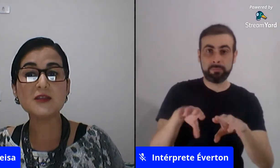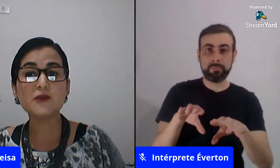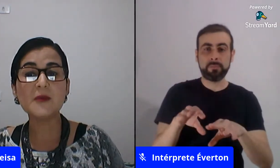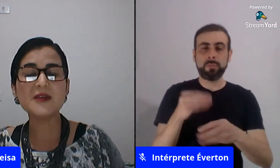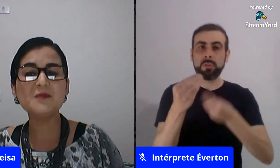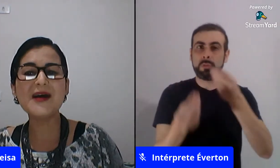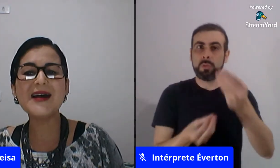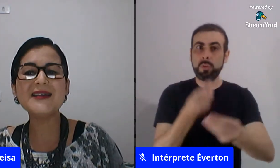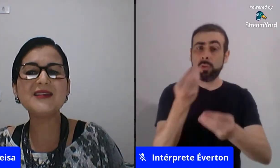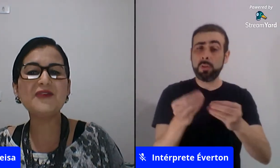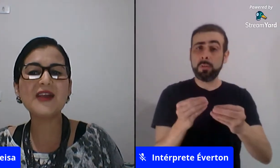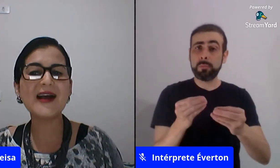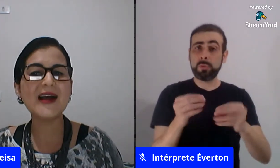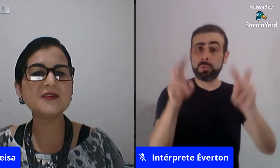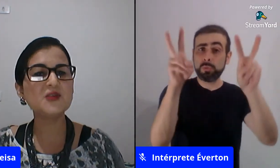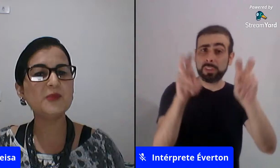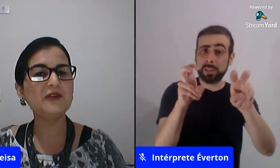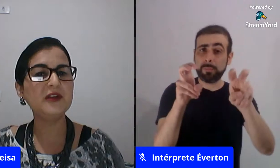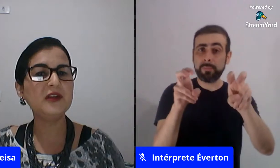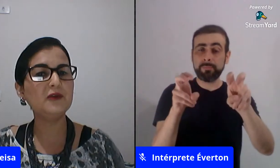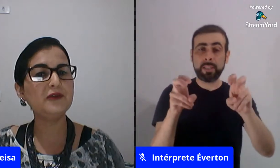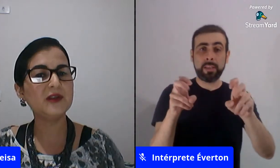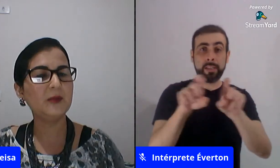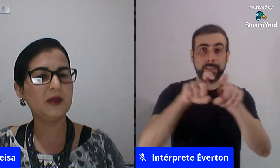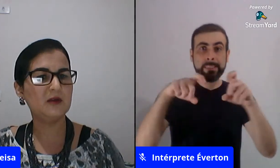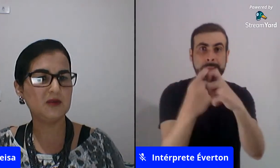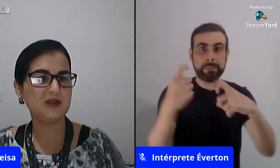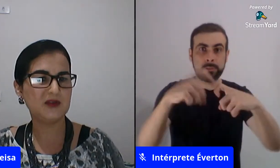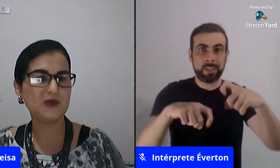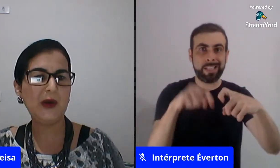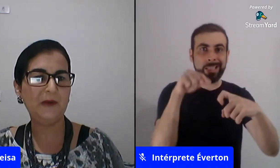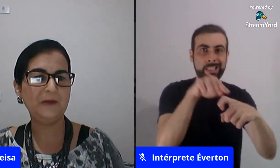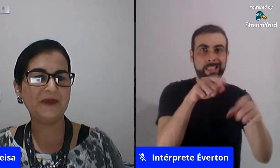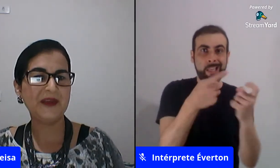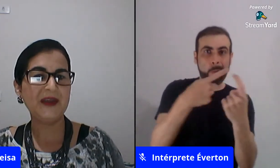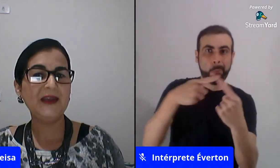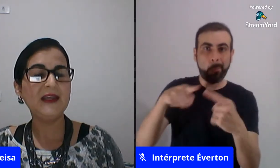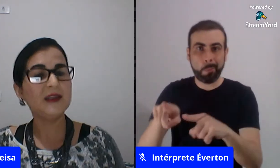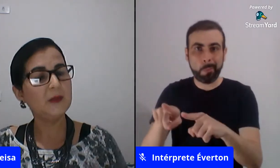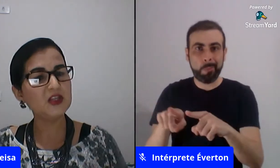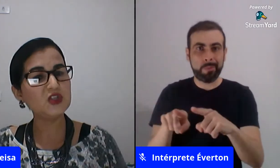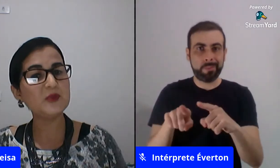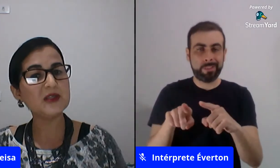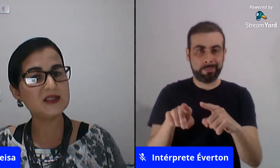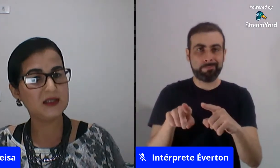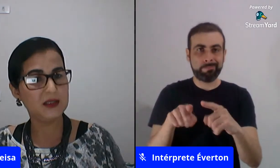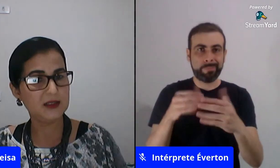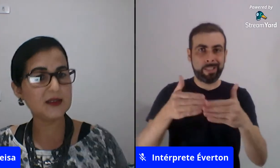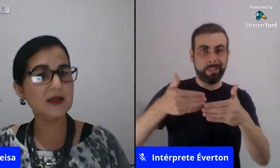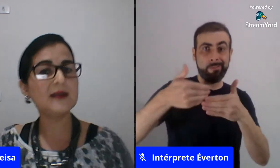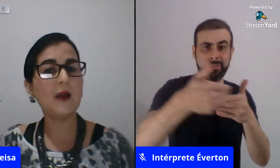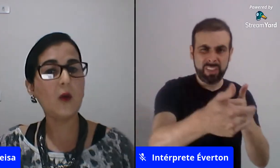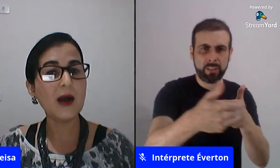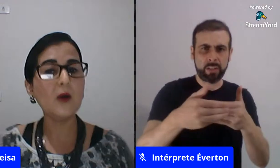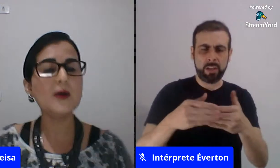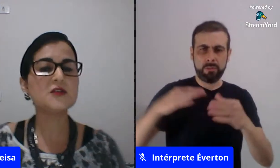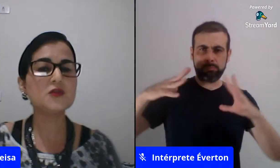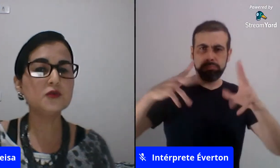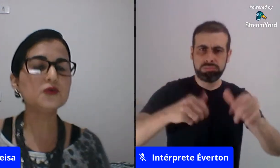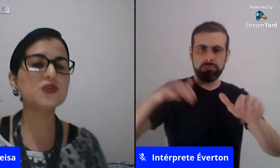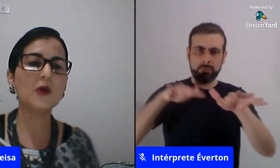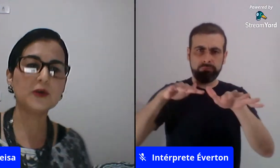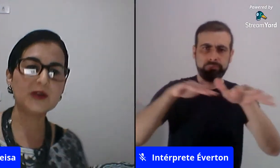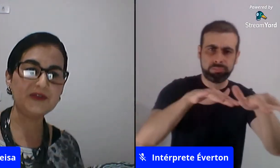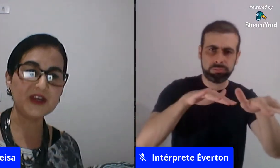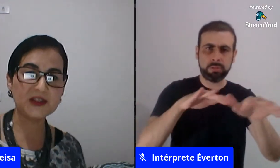uma das formas mais eficazes de prevenir o enfrentamento ao abuso sexual e também a gente precisa adequar o